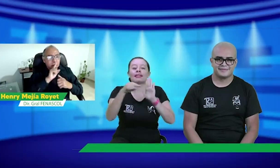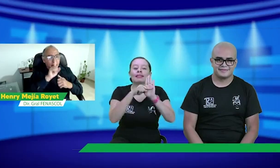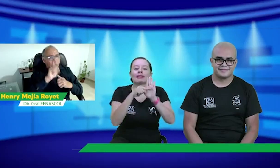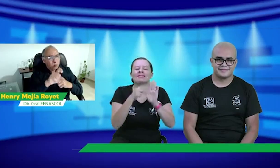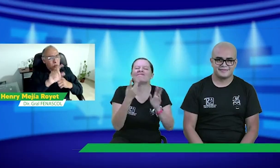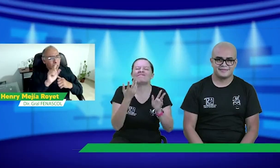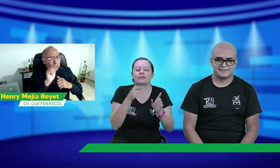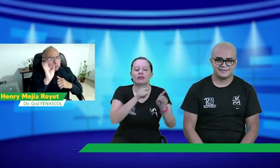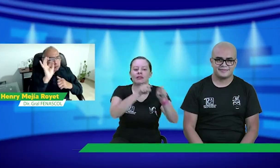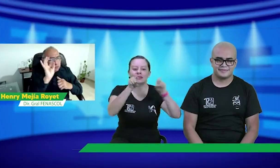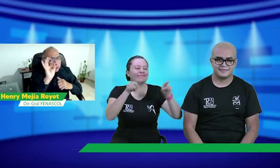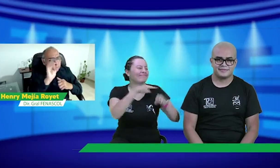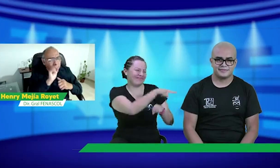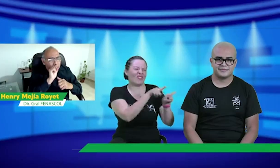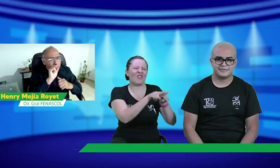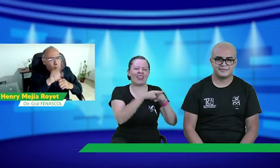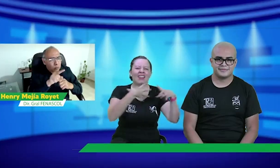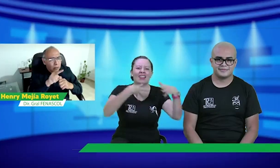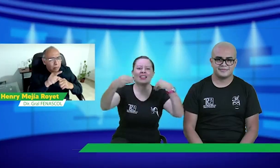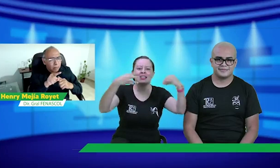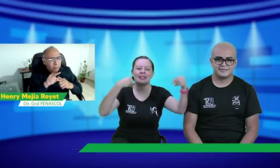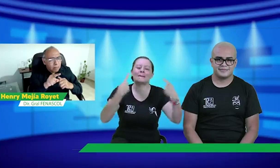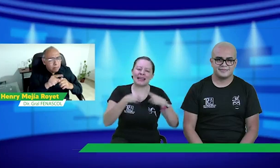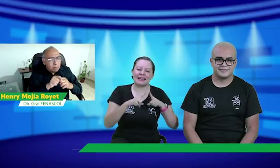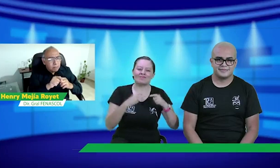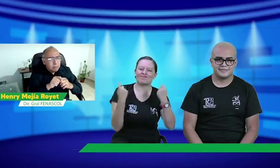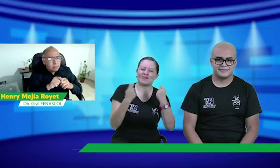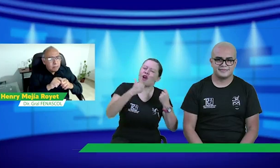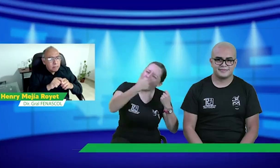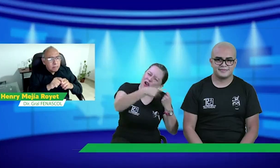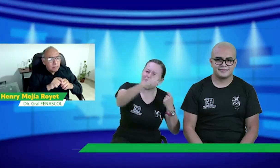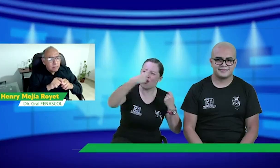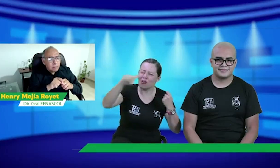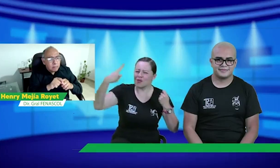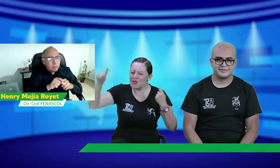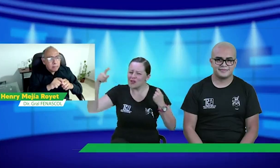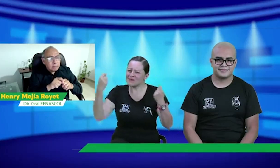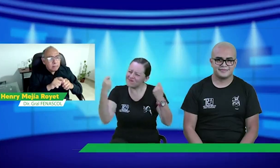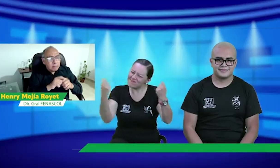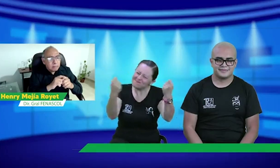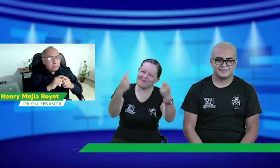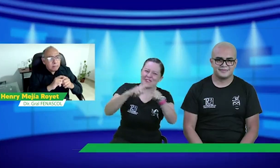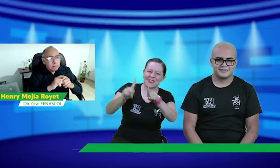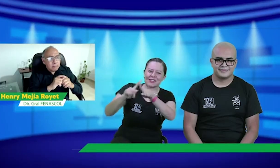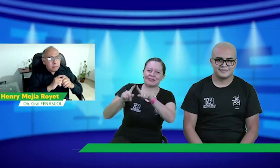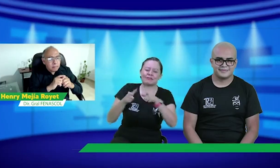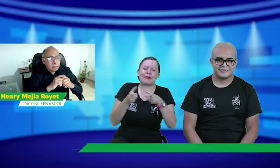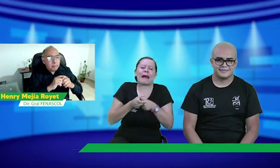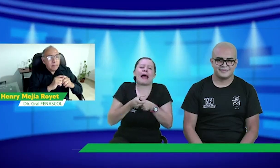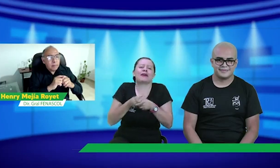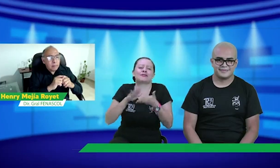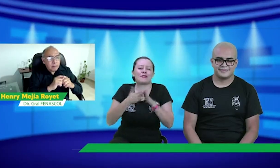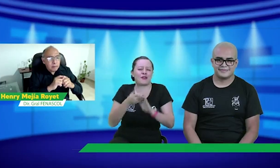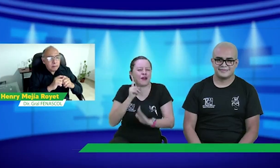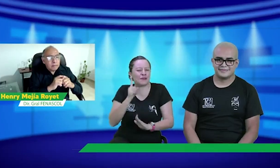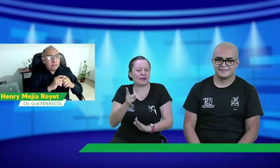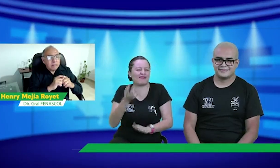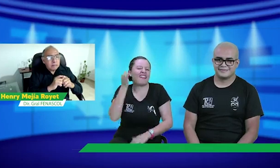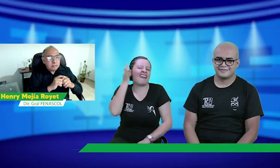complejo. Pero, pero, Kelly. lo que dice Luis, que, pues, a veces copian las cosas, pero, pues, es bueno como que la competencia no sea